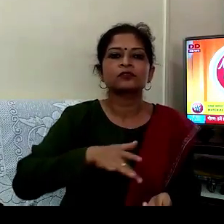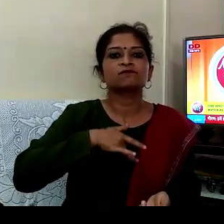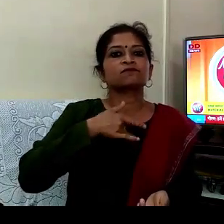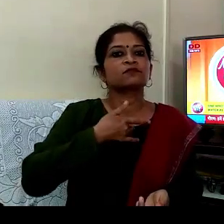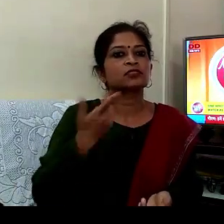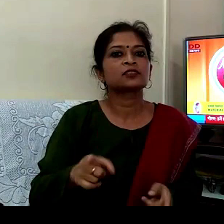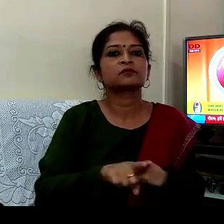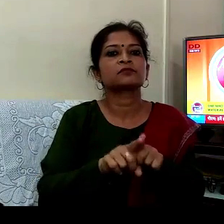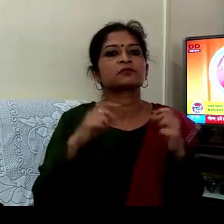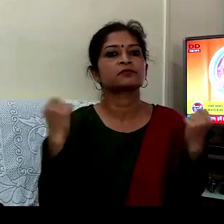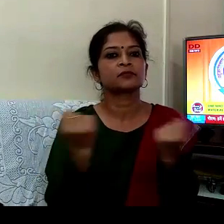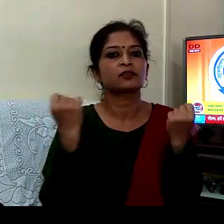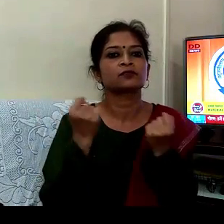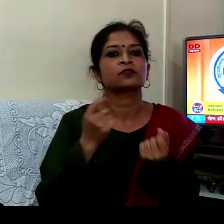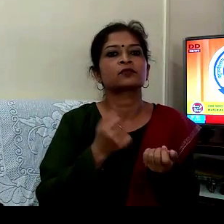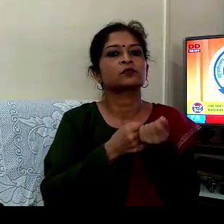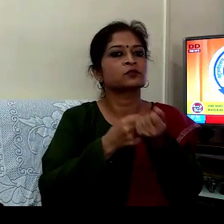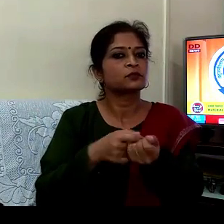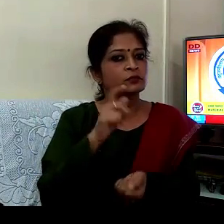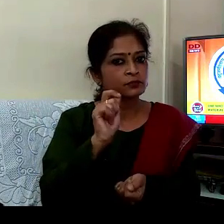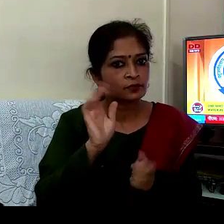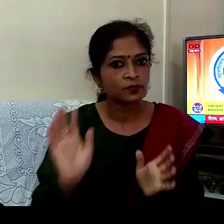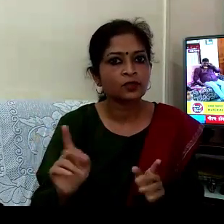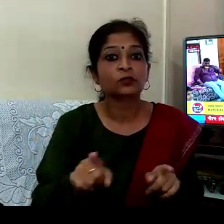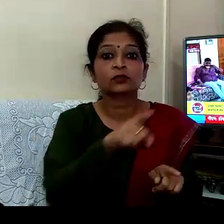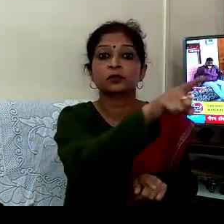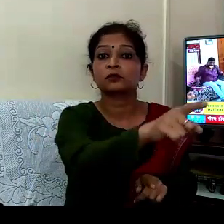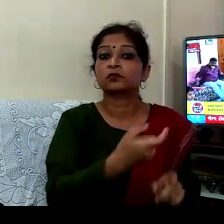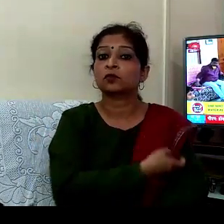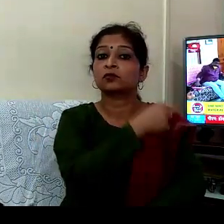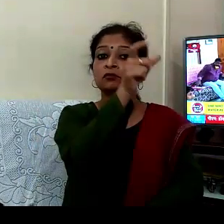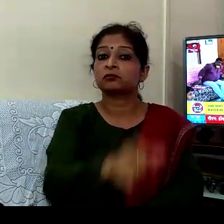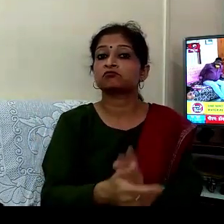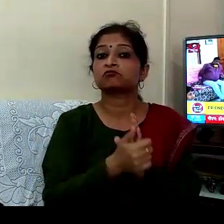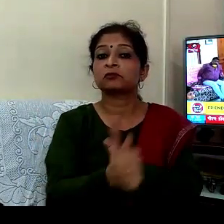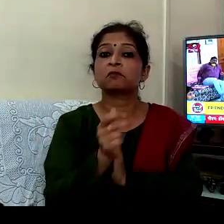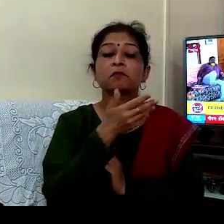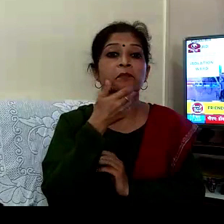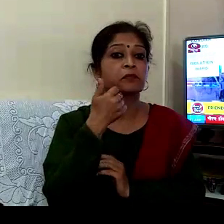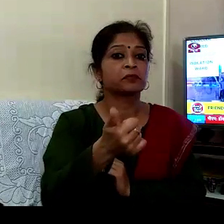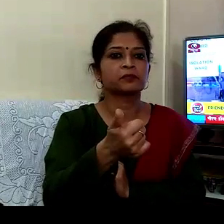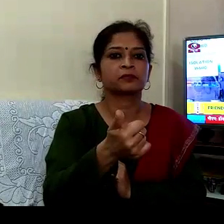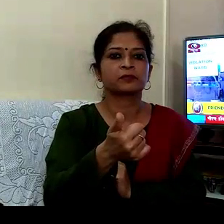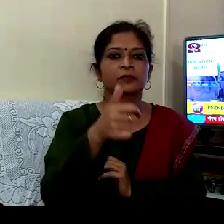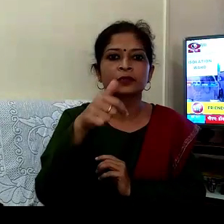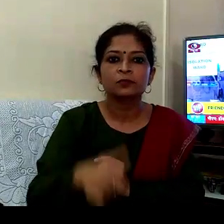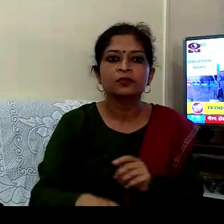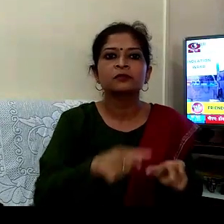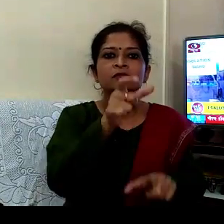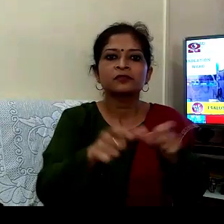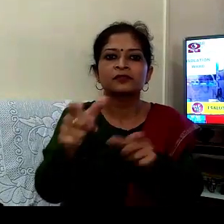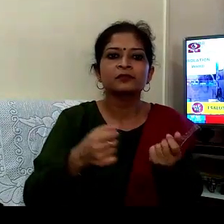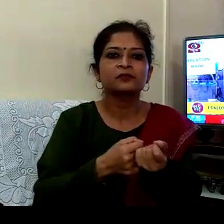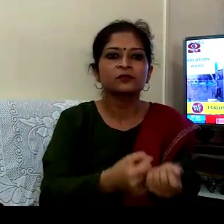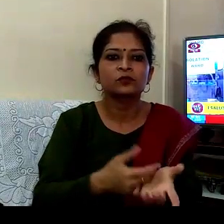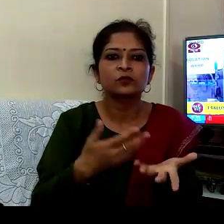کائلے کرتا ہے وہ سروم سریشت چکت سکھ ہوتا ہے ساتھیوں مانوتہ سے بھریو ہی